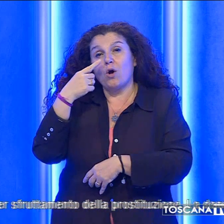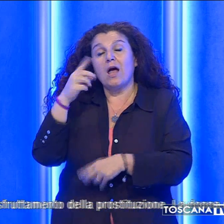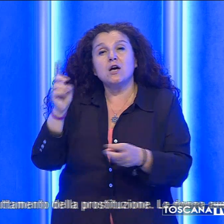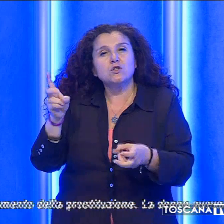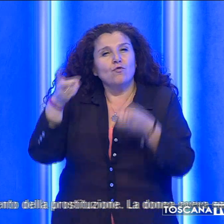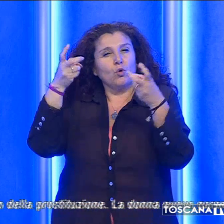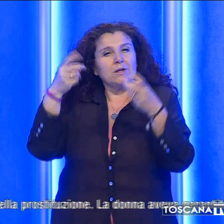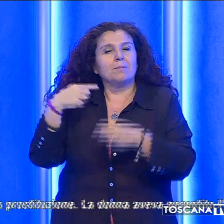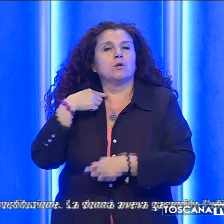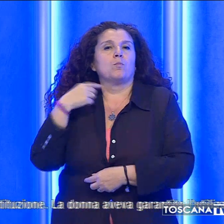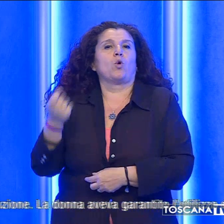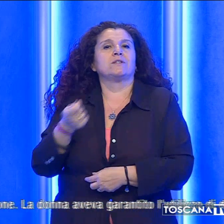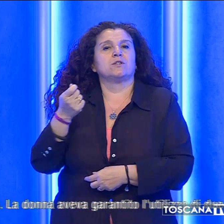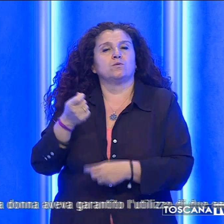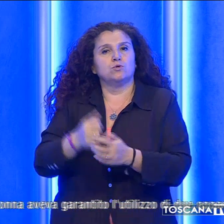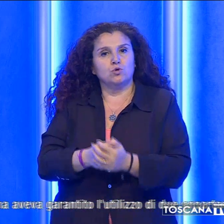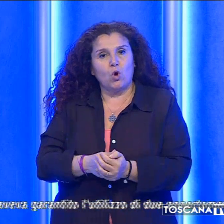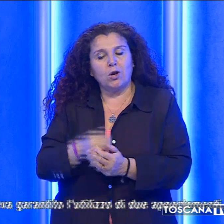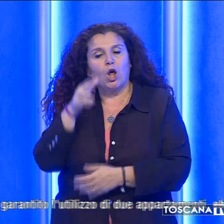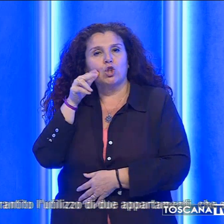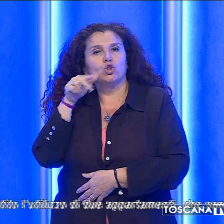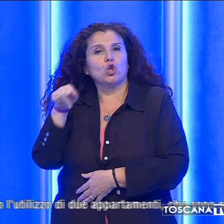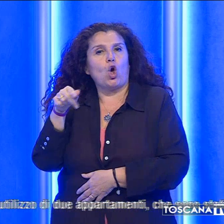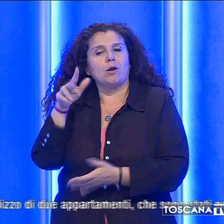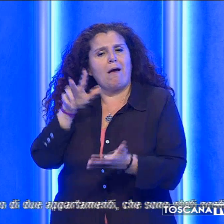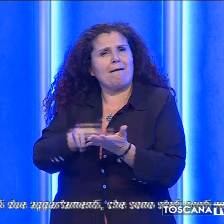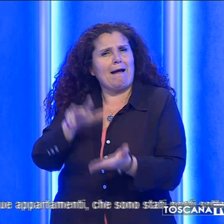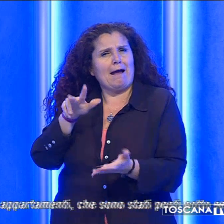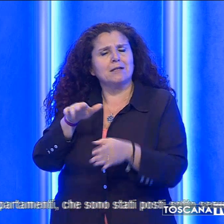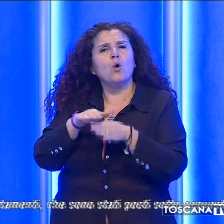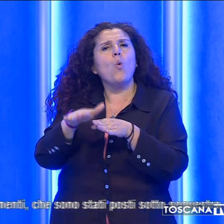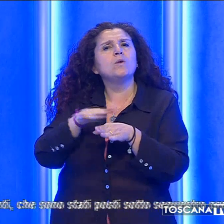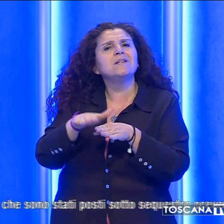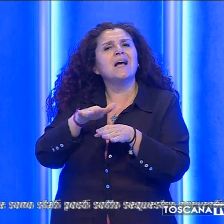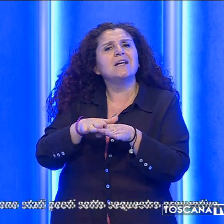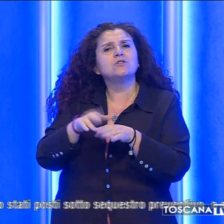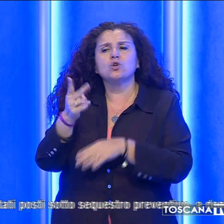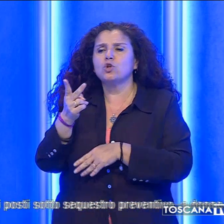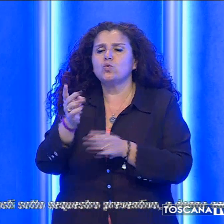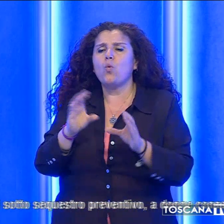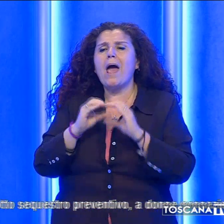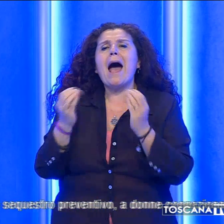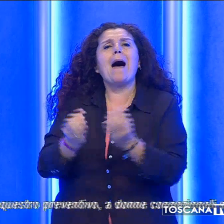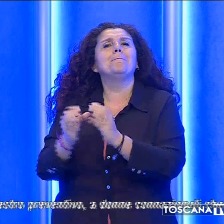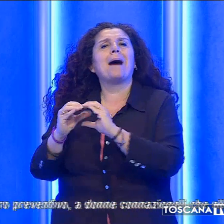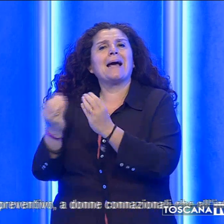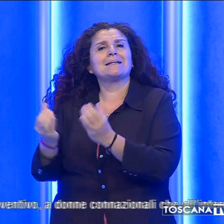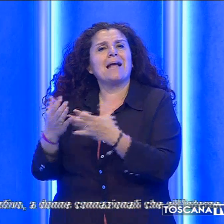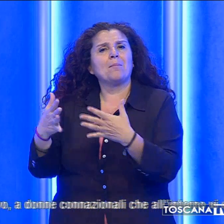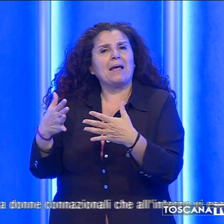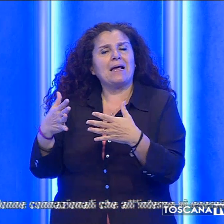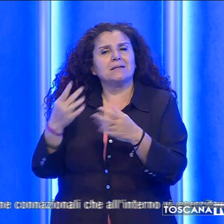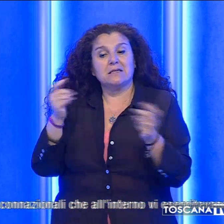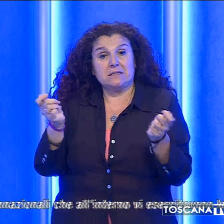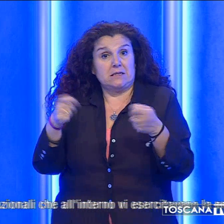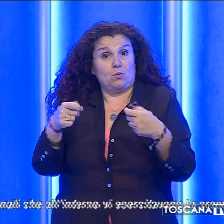della prostituzione. La donna aveva garantito l'utilizzo di due appartamenti che sono stati posti